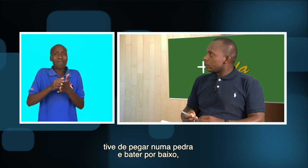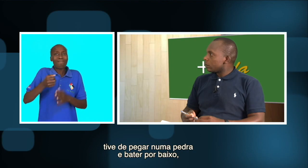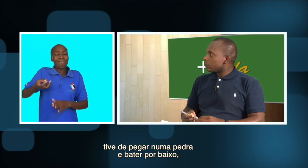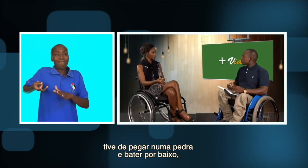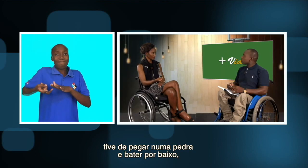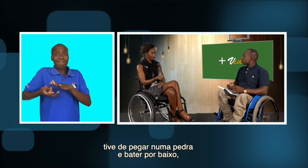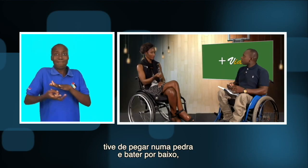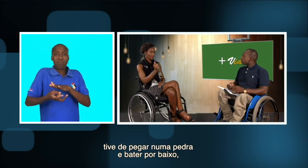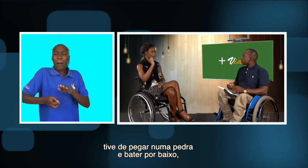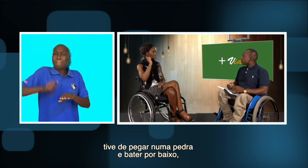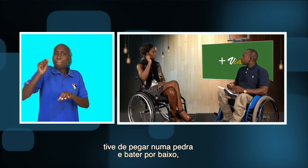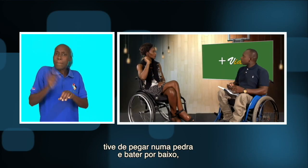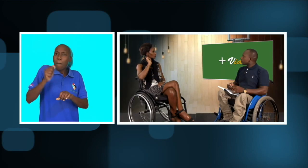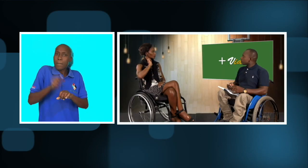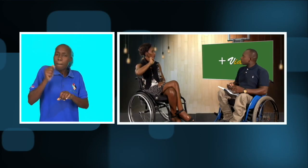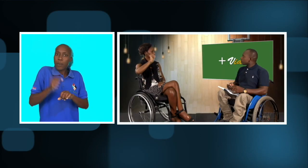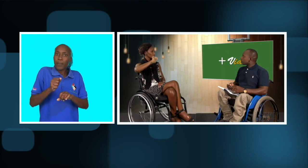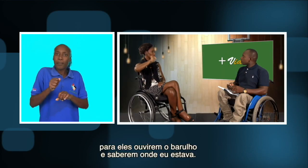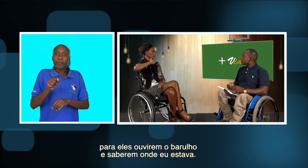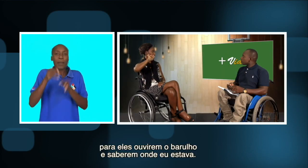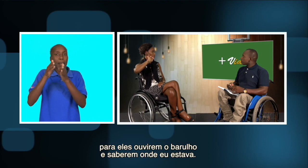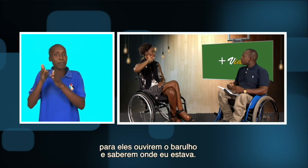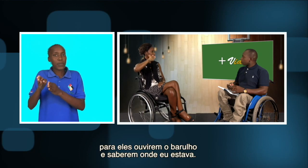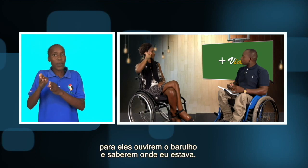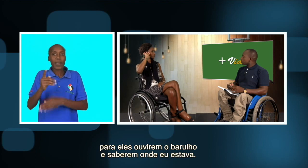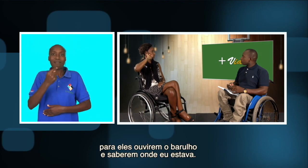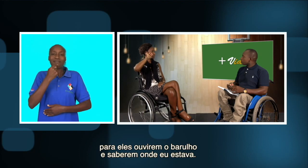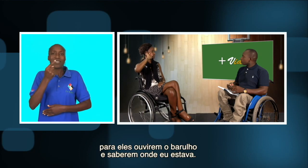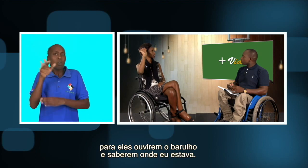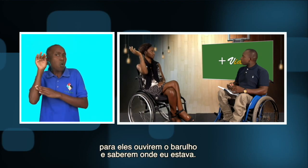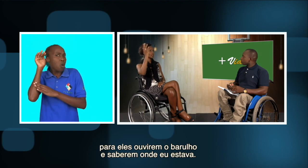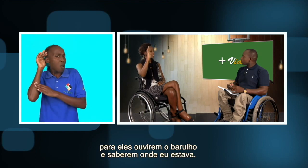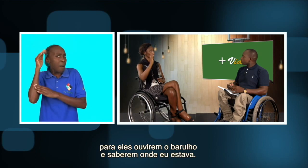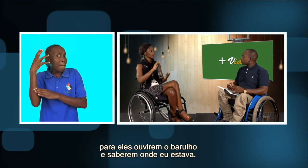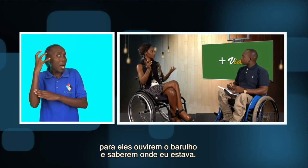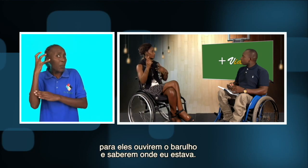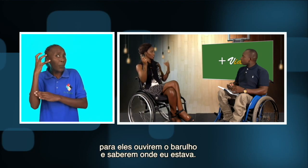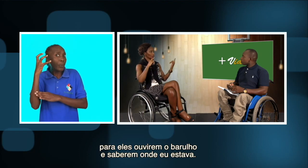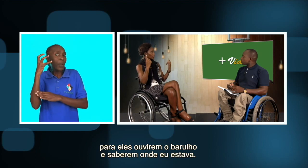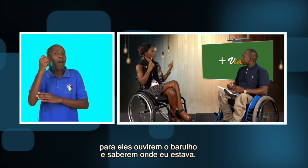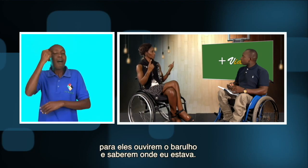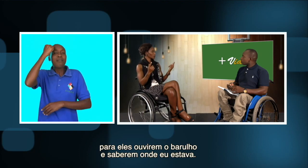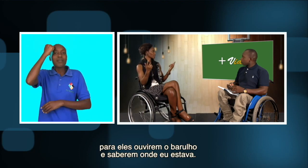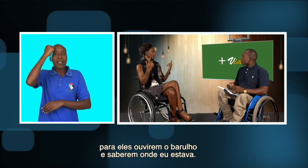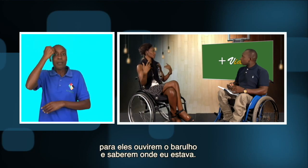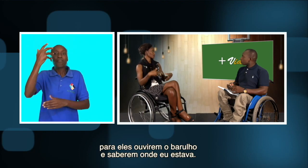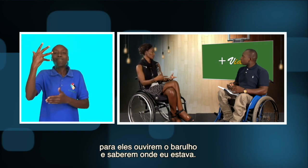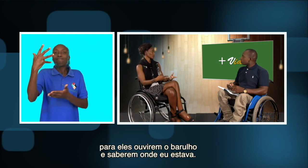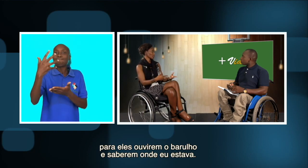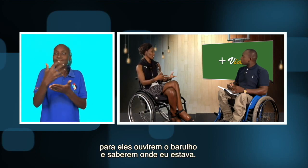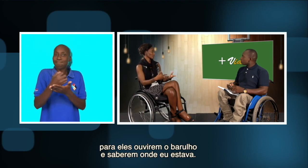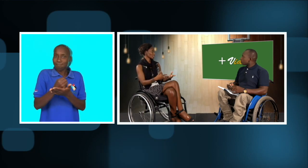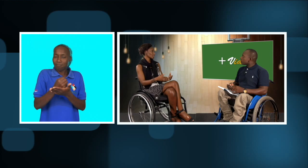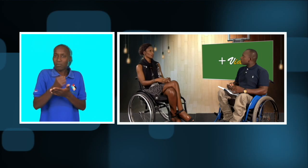pedra e bater por baixo, não é? Para dizer... Para eles ouvirem o barulho e saberem onde